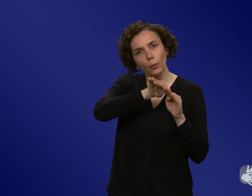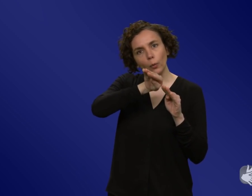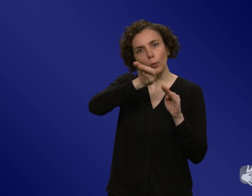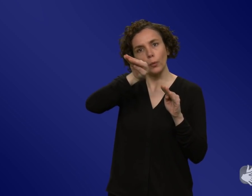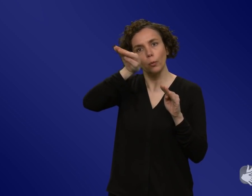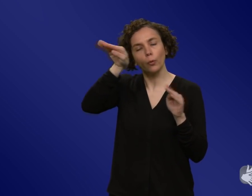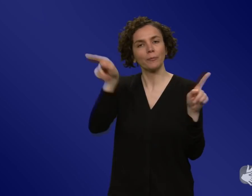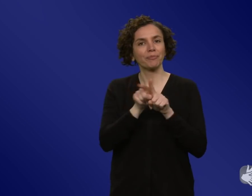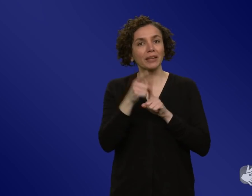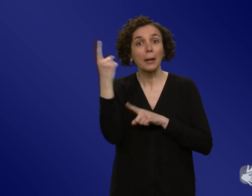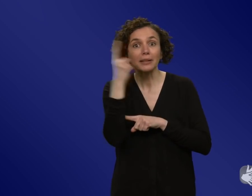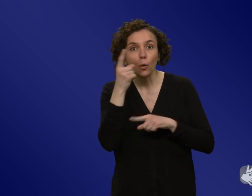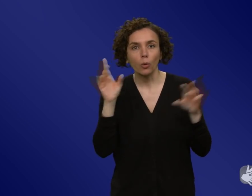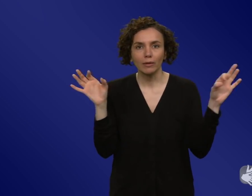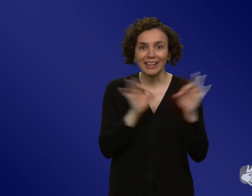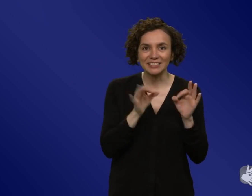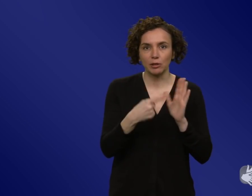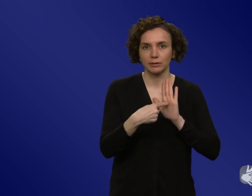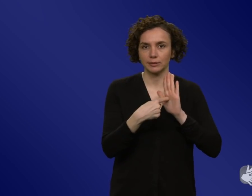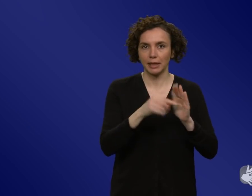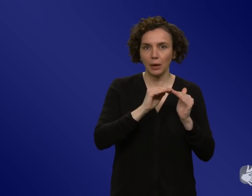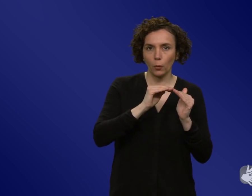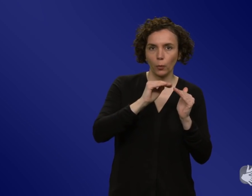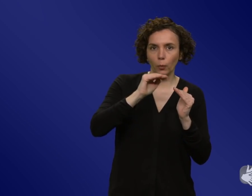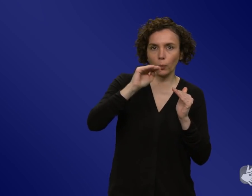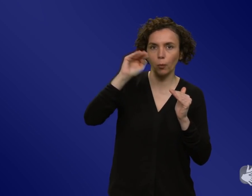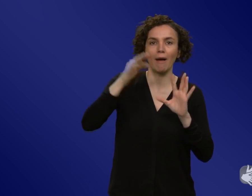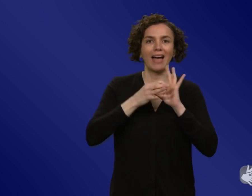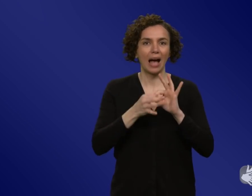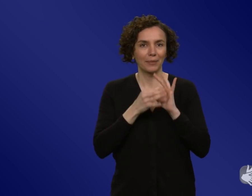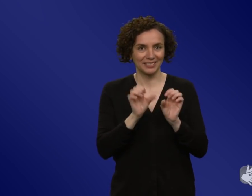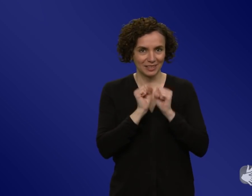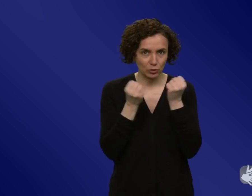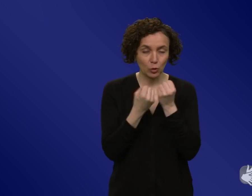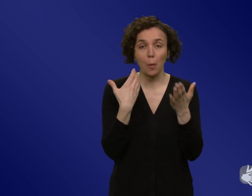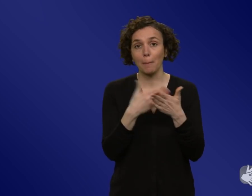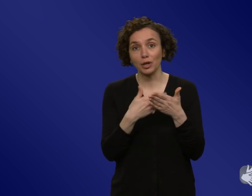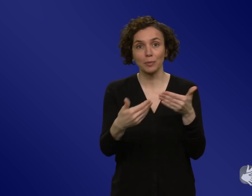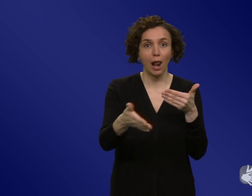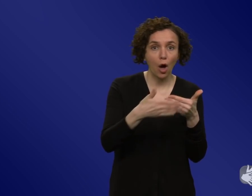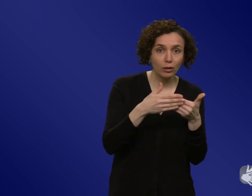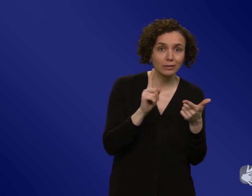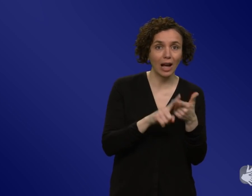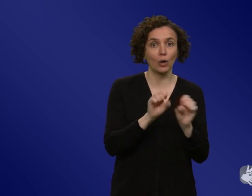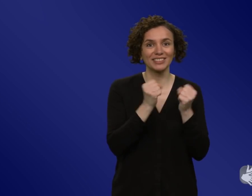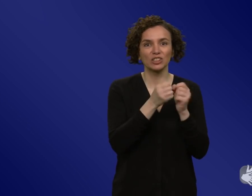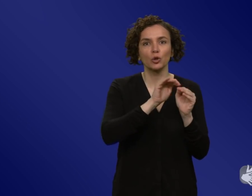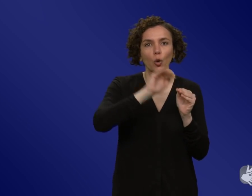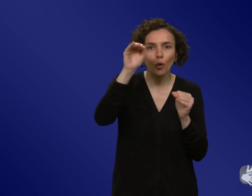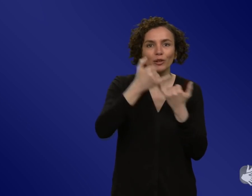wie wird das projiziert unter bestimmten Bedingungen? Wenn wir jetzt einen Lockdown haben oder wenn wir ganz viel impfen, wie verändert sich das? Und